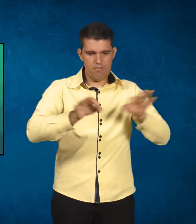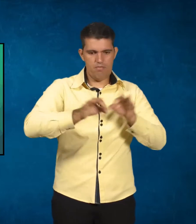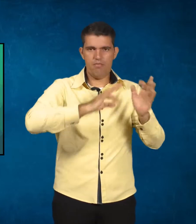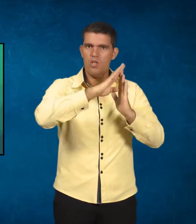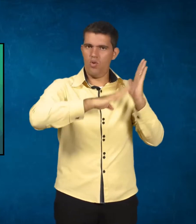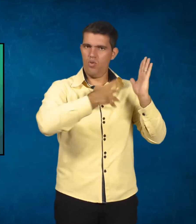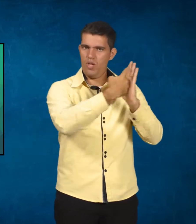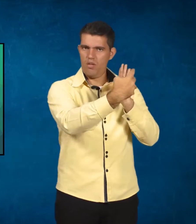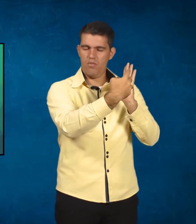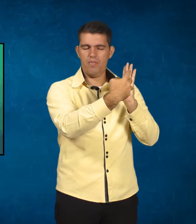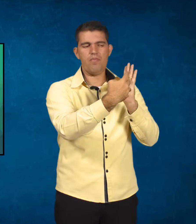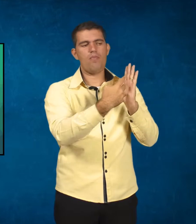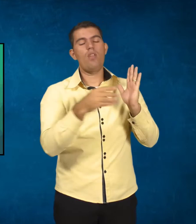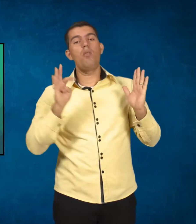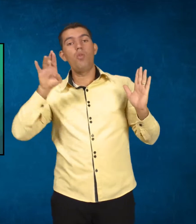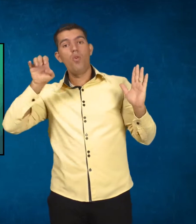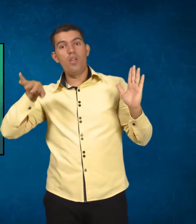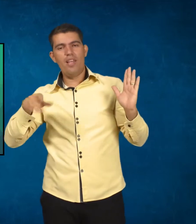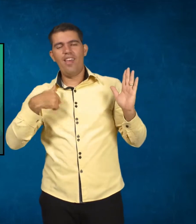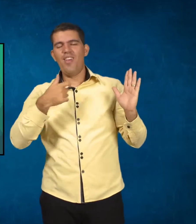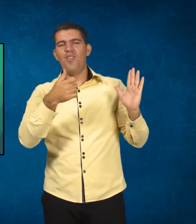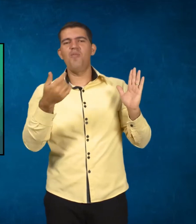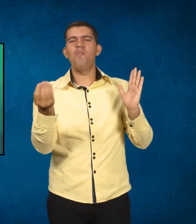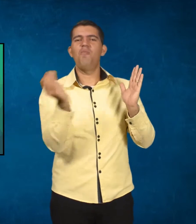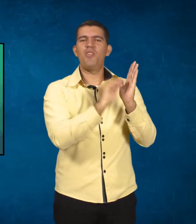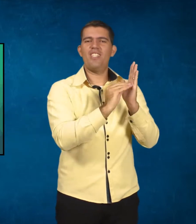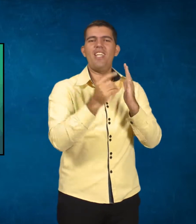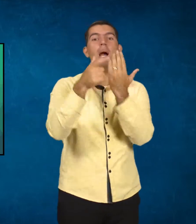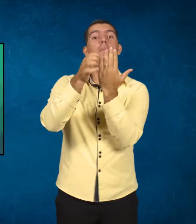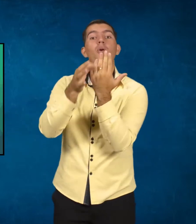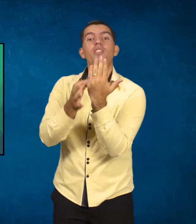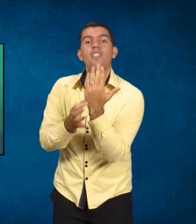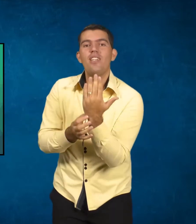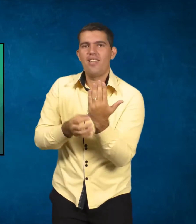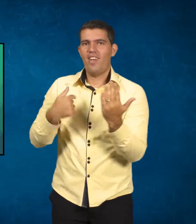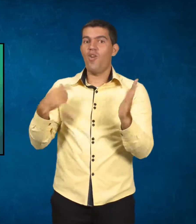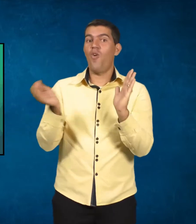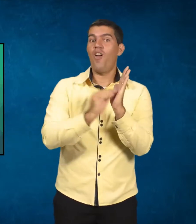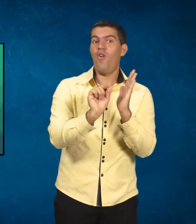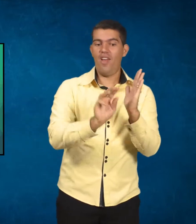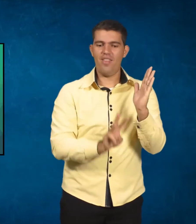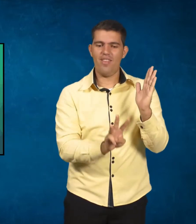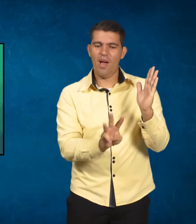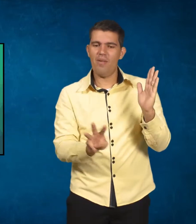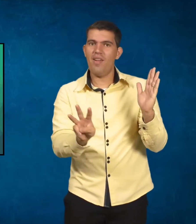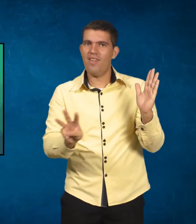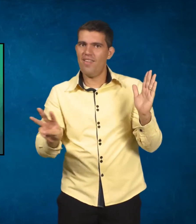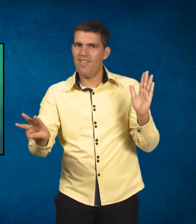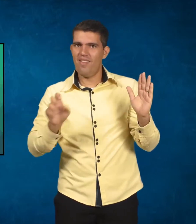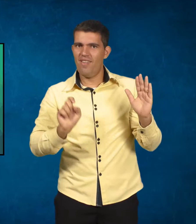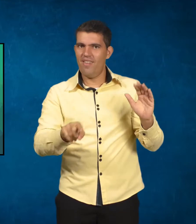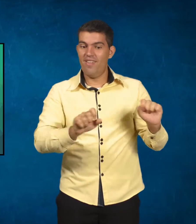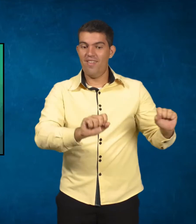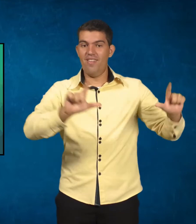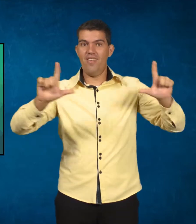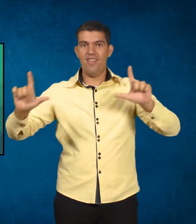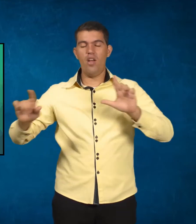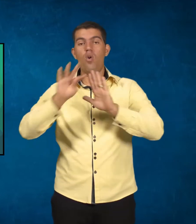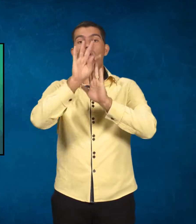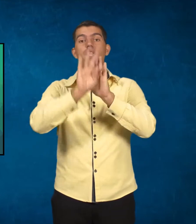currículo, eu trouxe lá na apostila para vocês, eu deixei um link lá com o texto do Schumann. Schumann